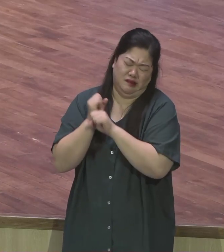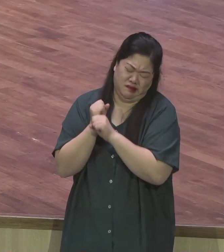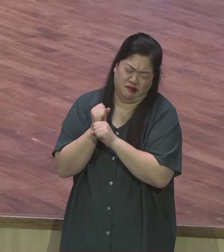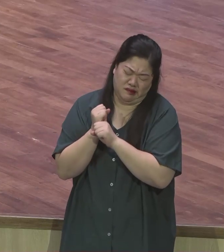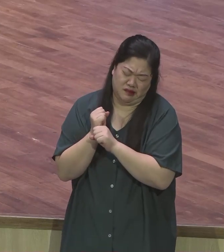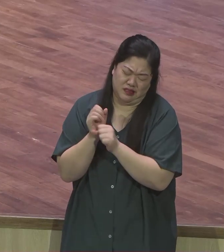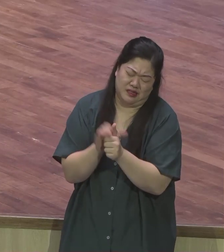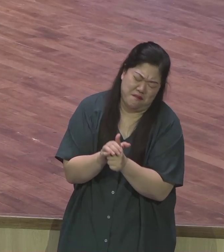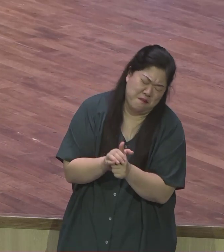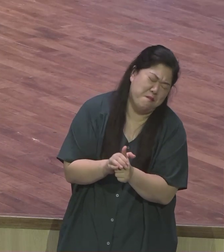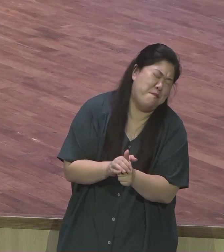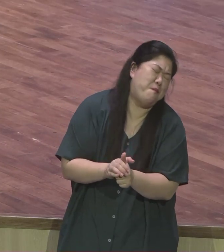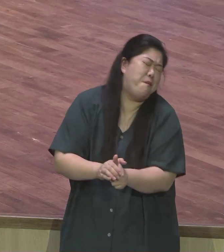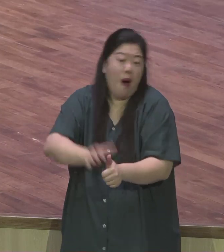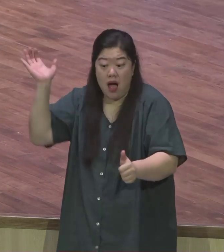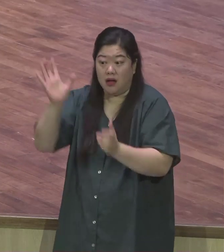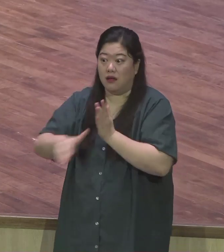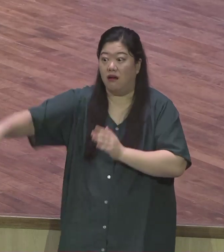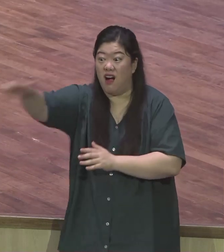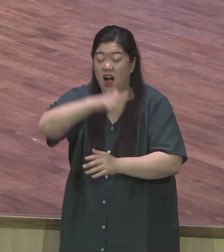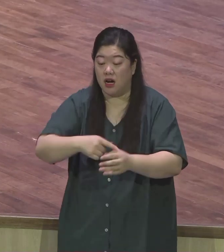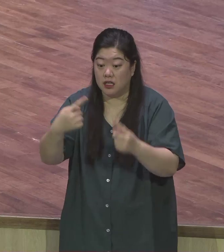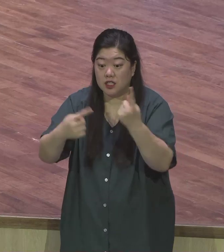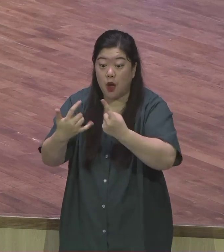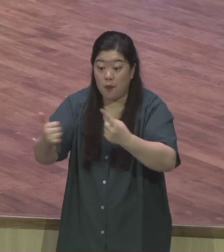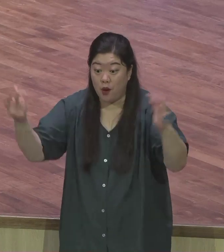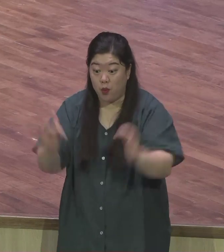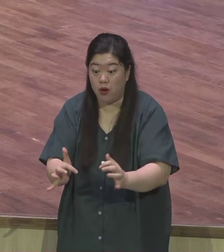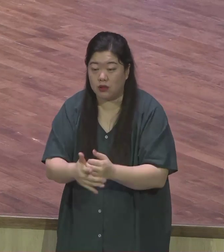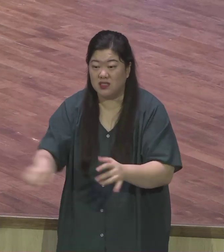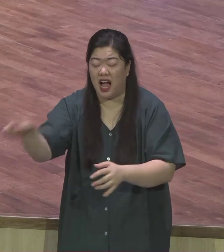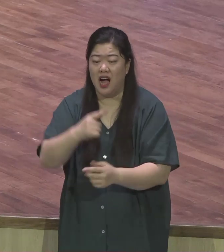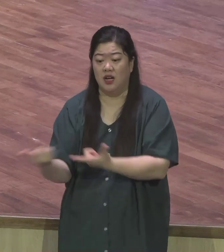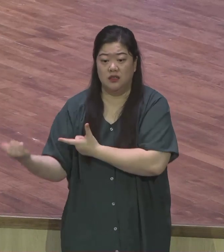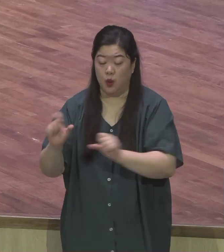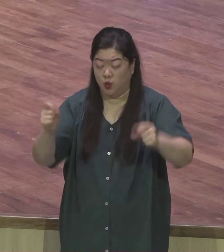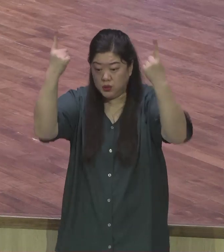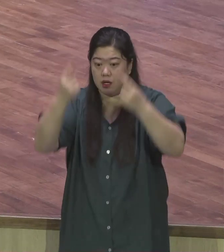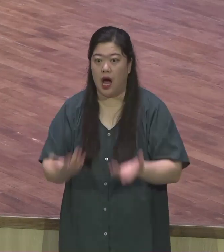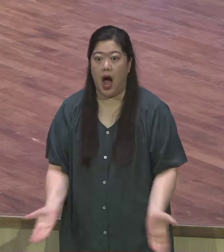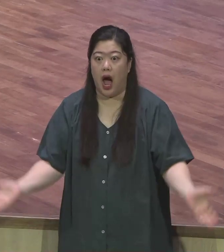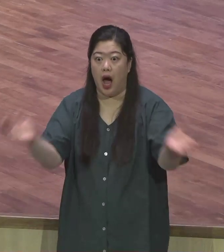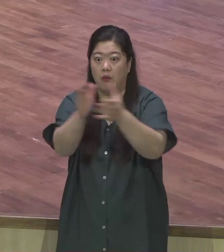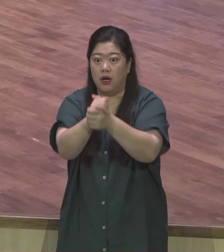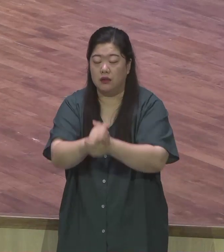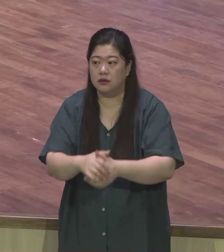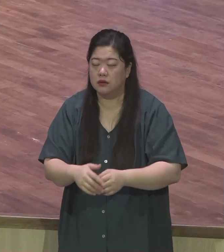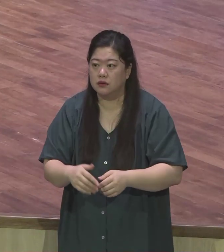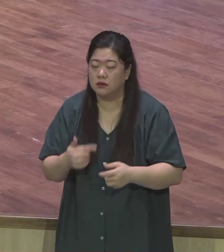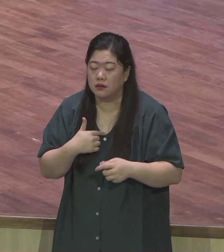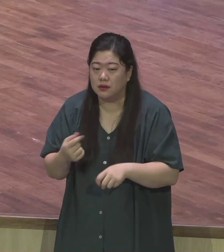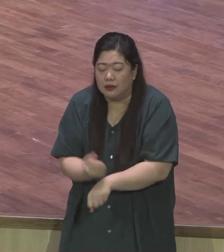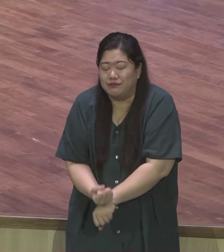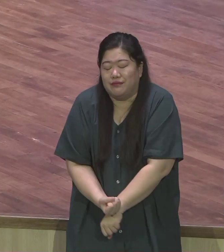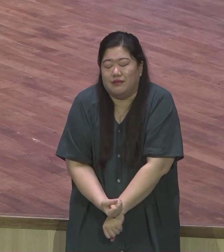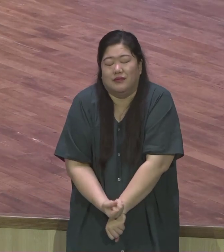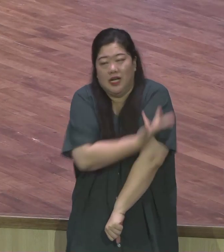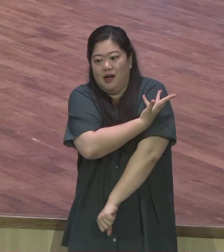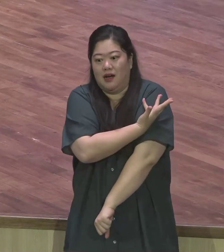성도님들이 아멘! 하면서 박수들을 막 치시더라고요 제가 그걸 보면서 이거 극장에서 이랬으면 절대 이러지는 않았을 건데 야,